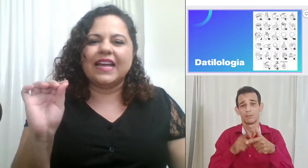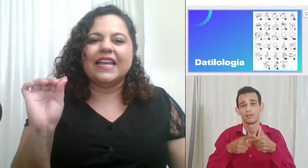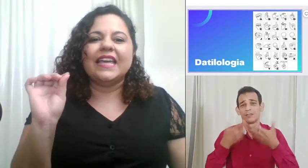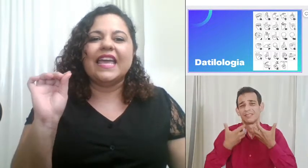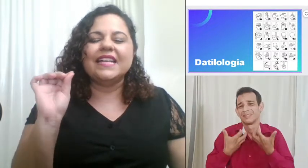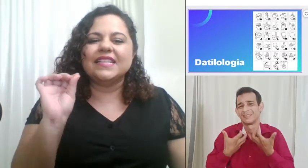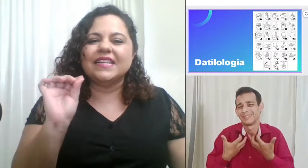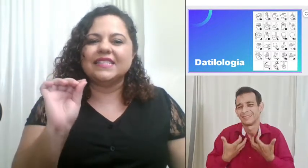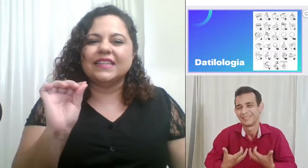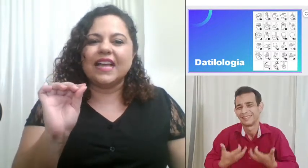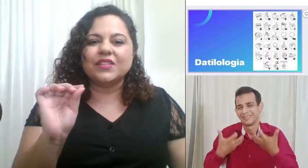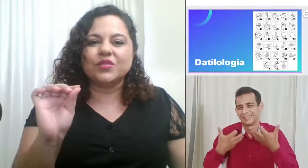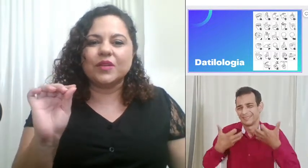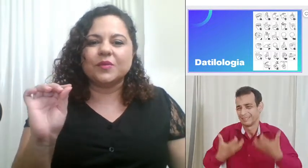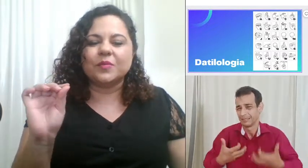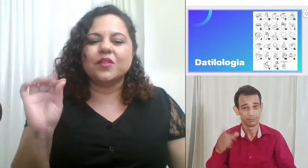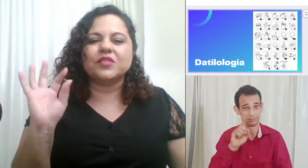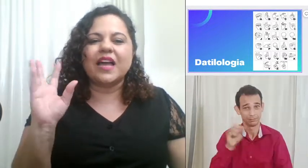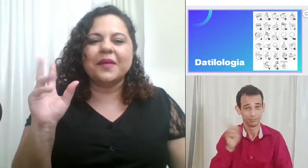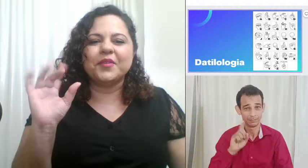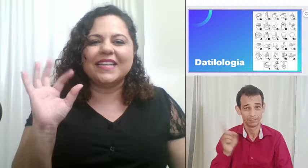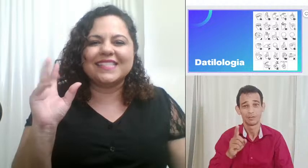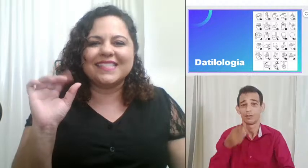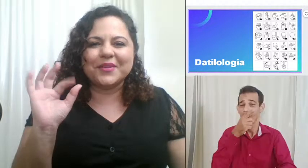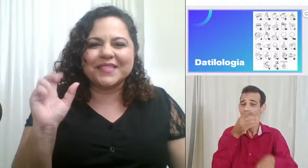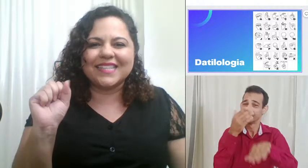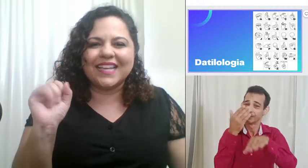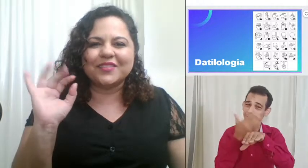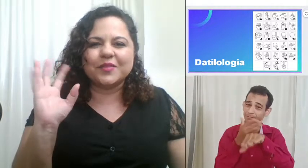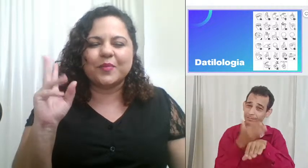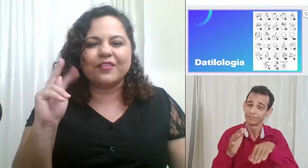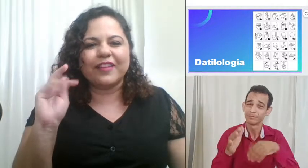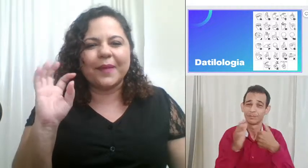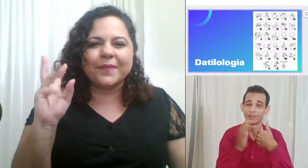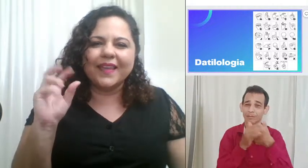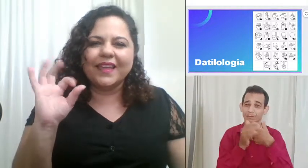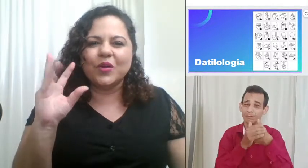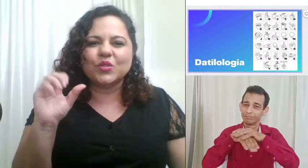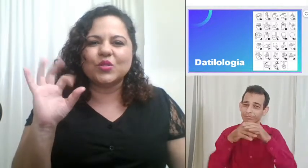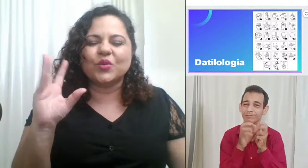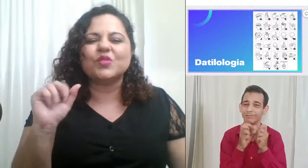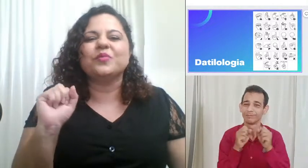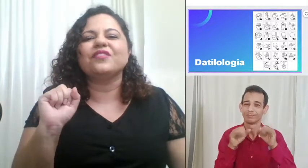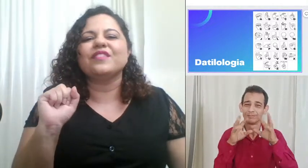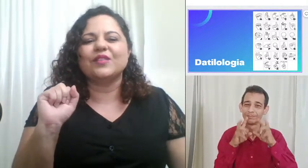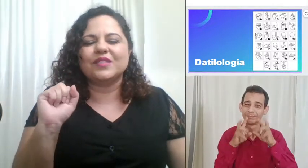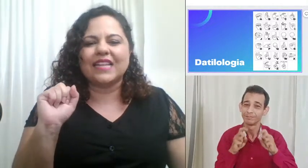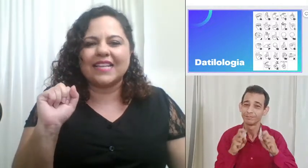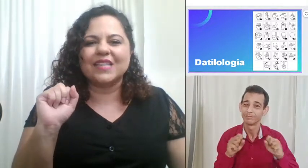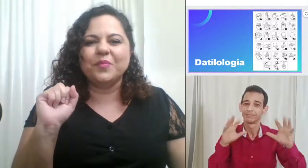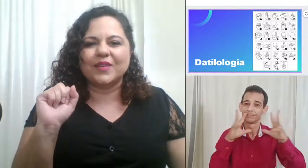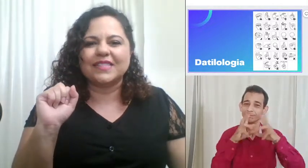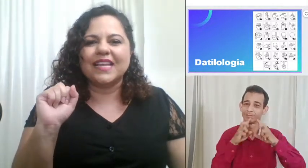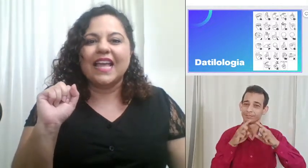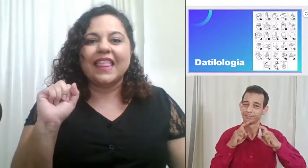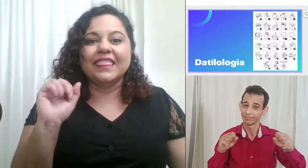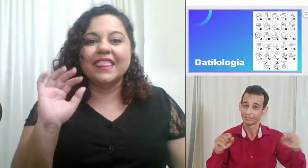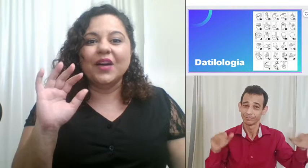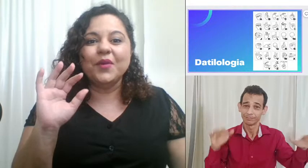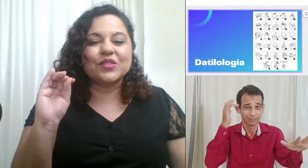exercitar suas mãos amolecer os dedos para ficar bem gostoso para fazer os sinais depois não é